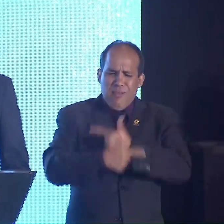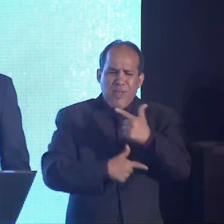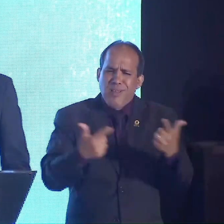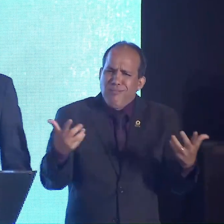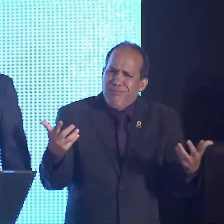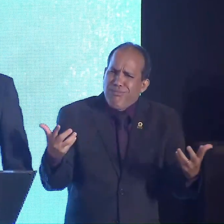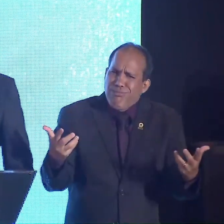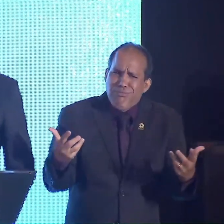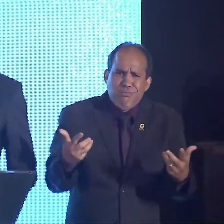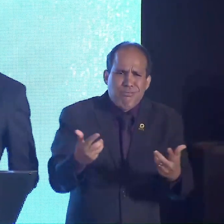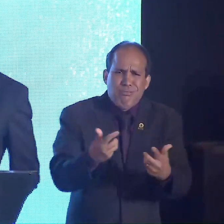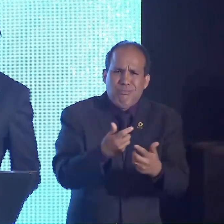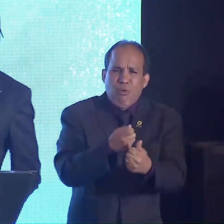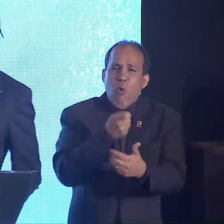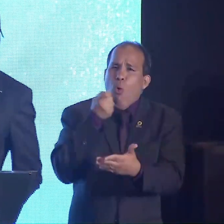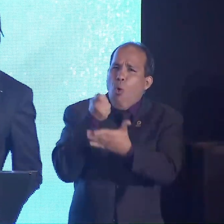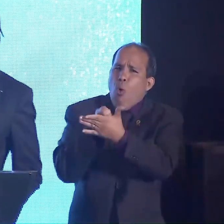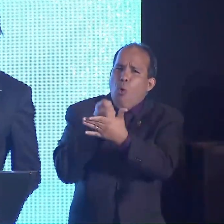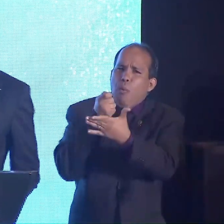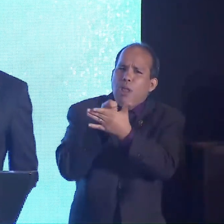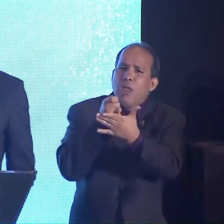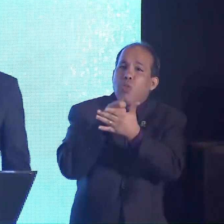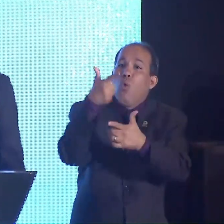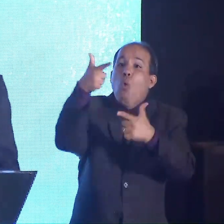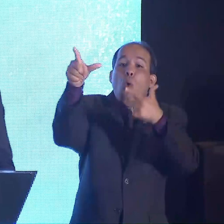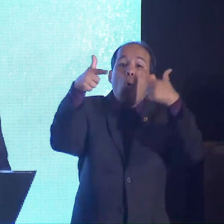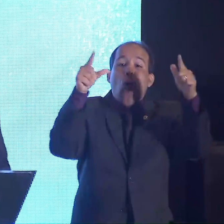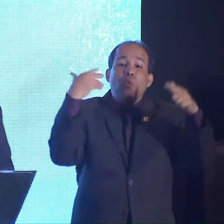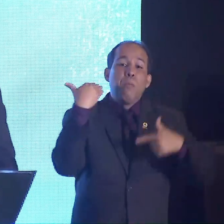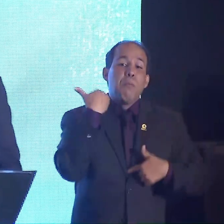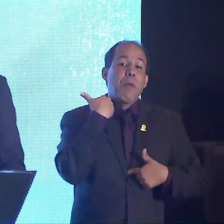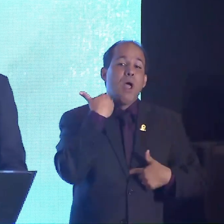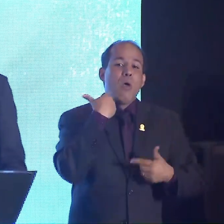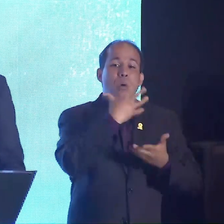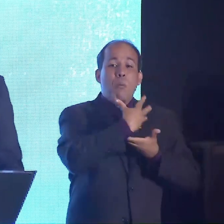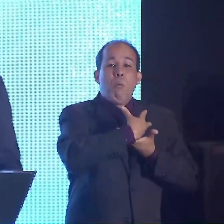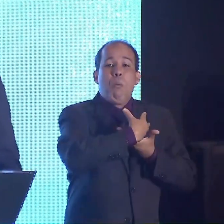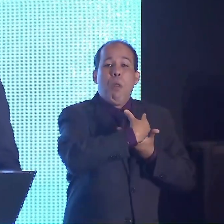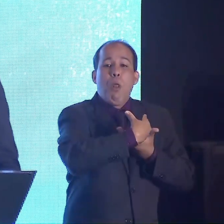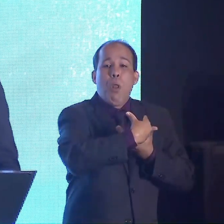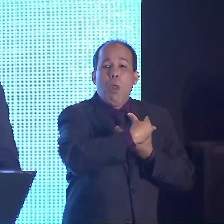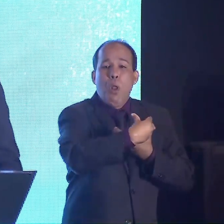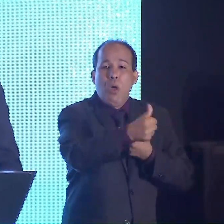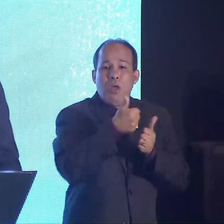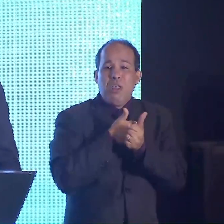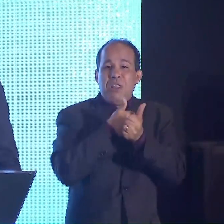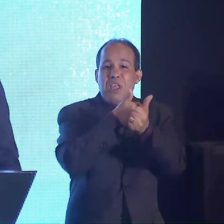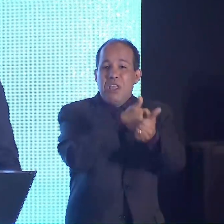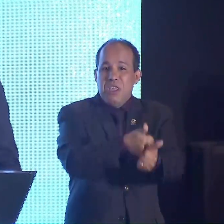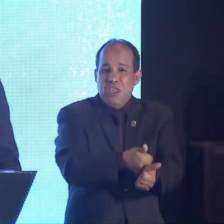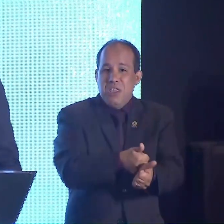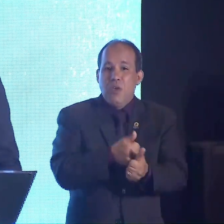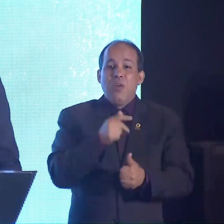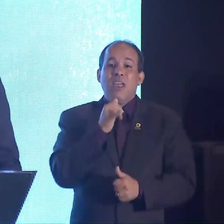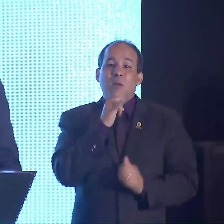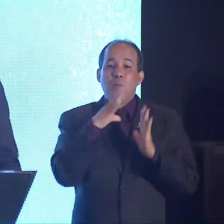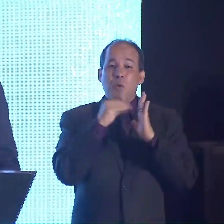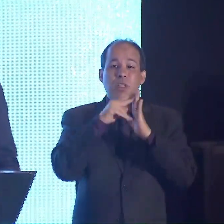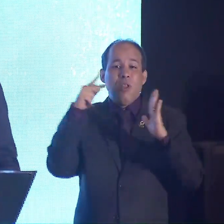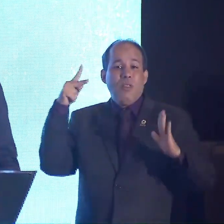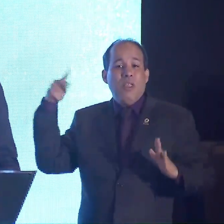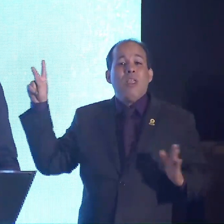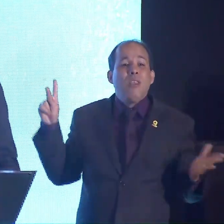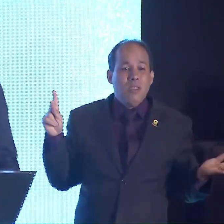obrigando bancos outros a seguir ou a seguirem o seu exemplo de